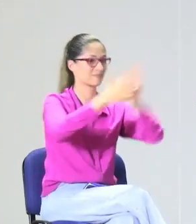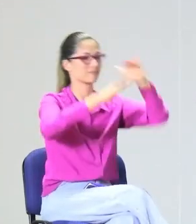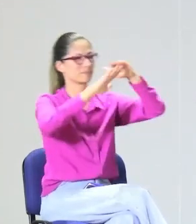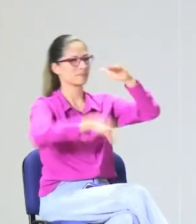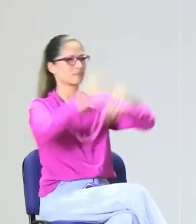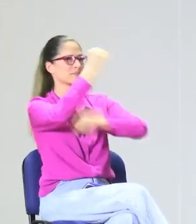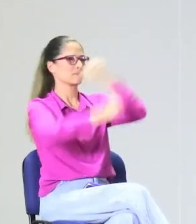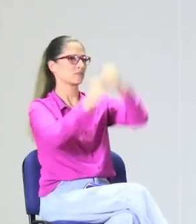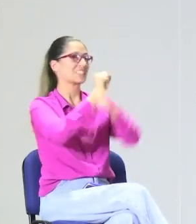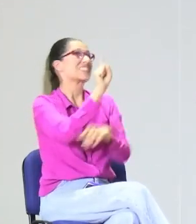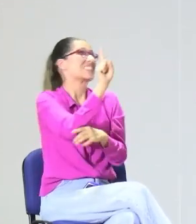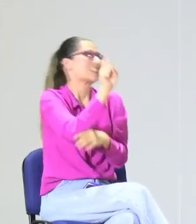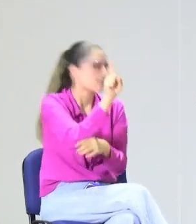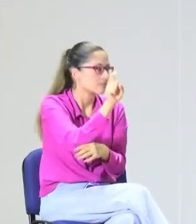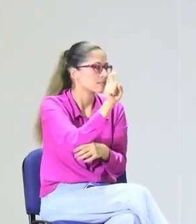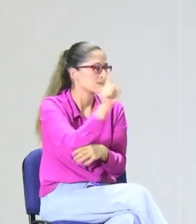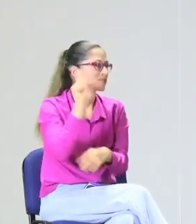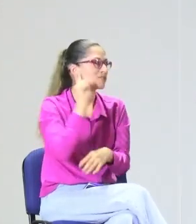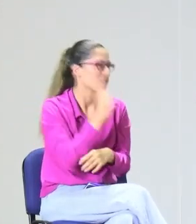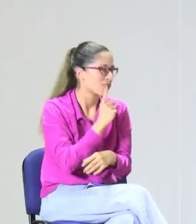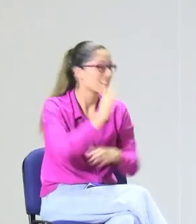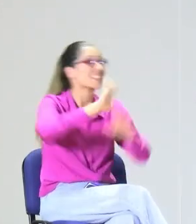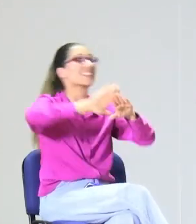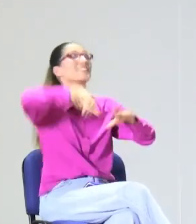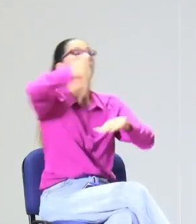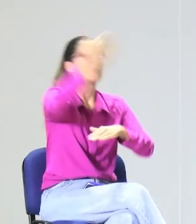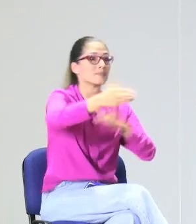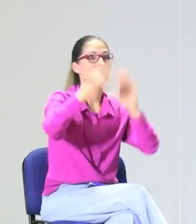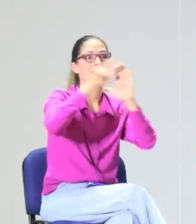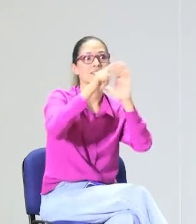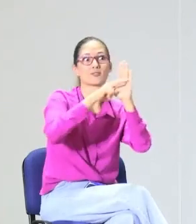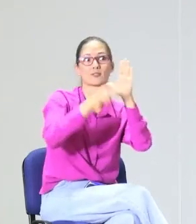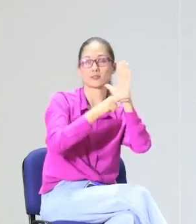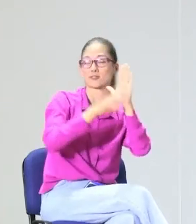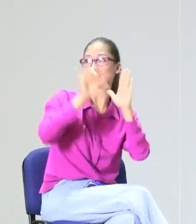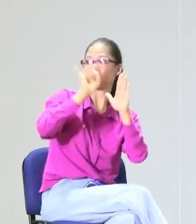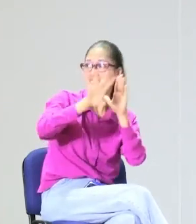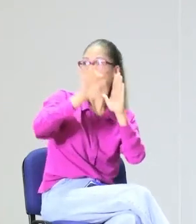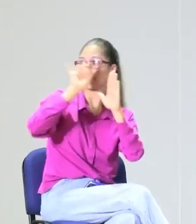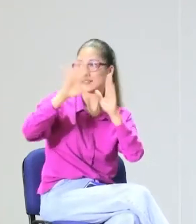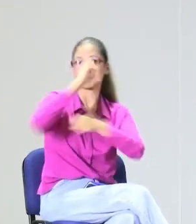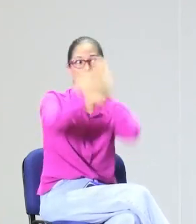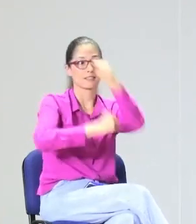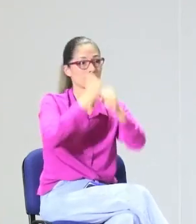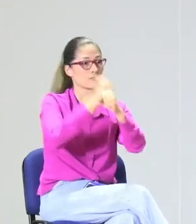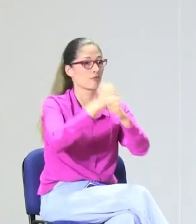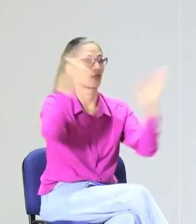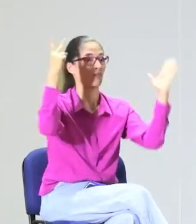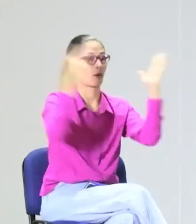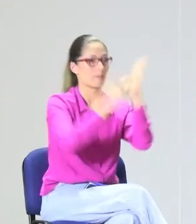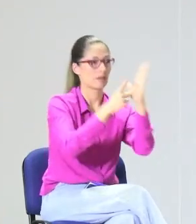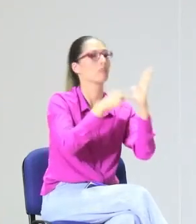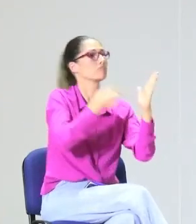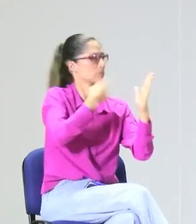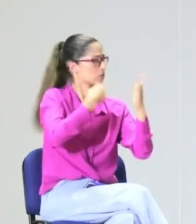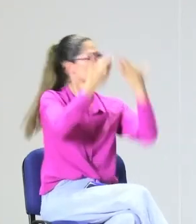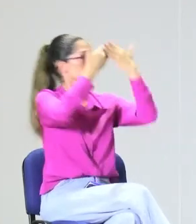públicas y privadas que son educativas deben pensarse en la educación primaria con un modelo